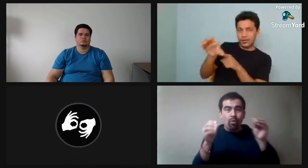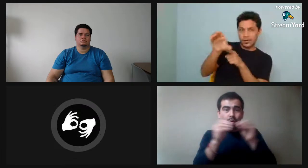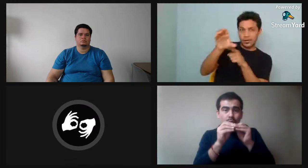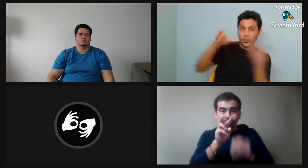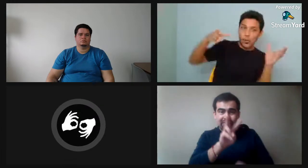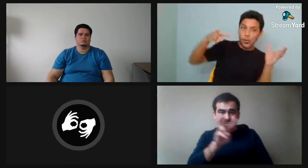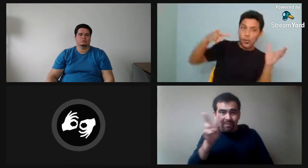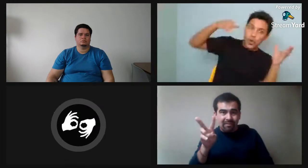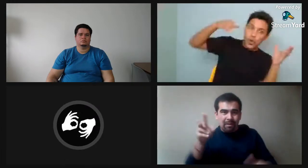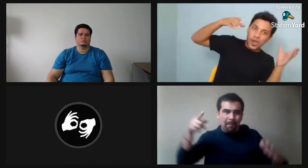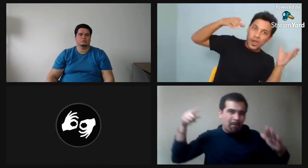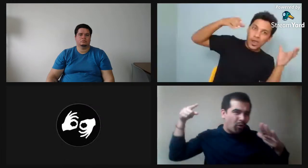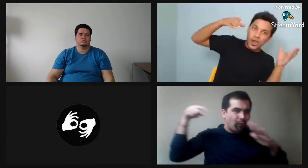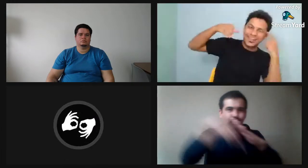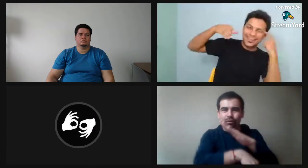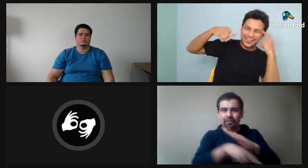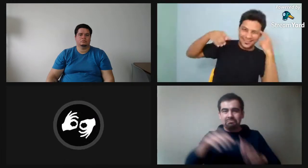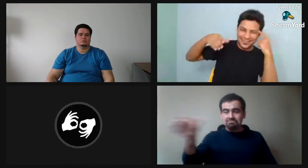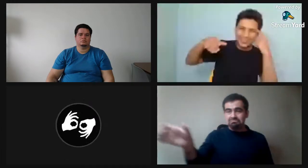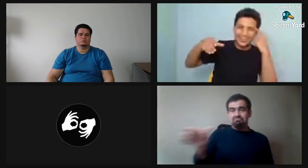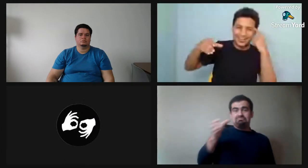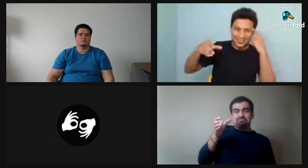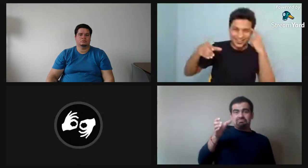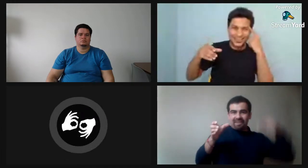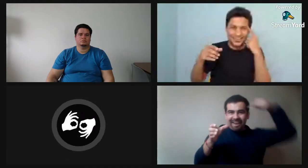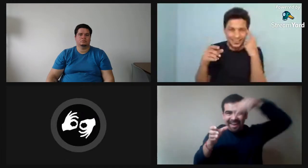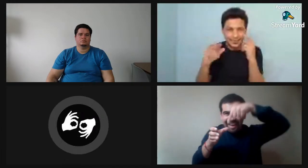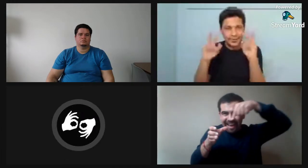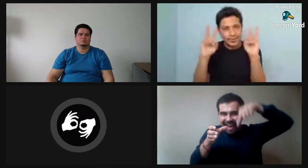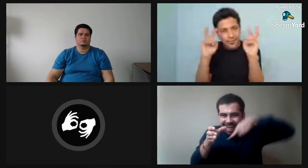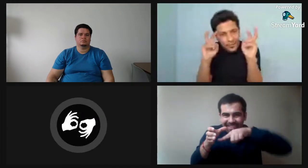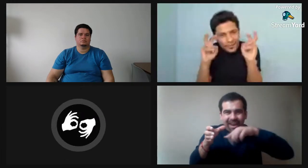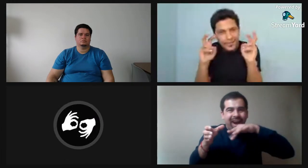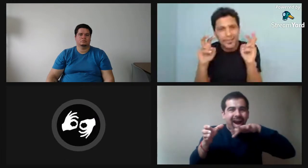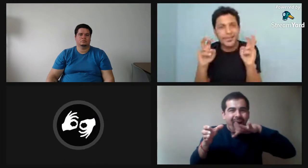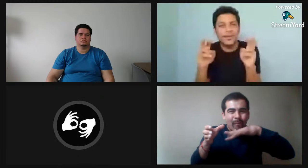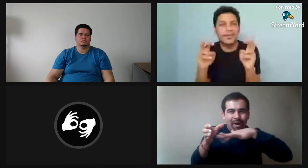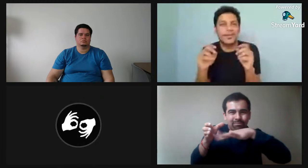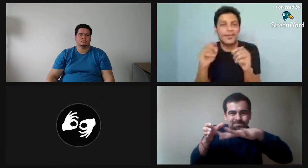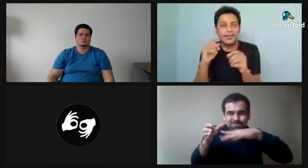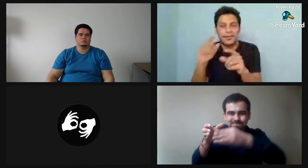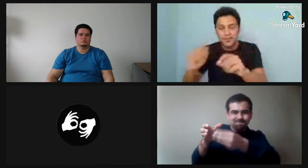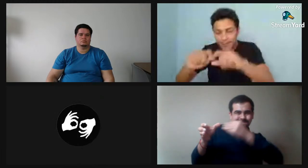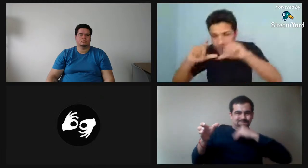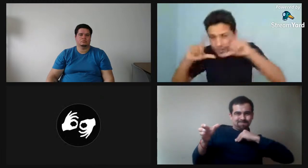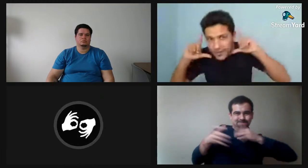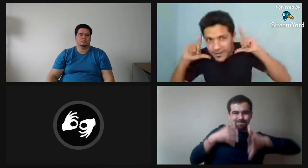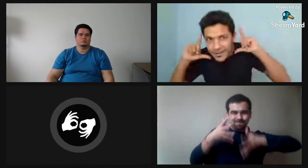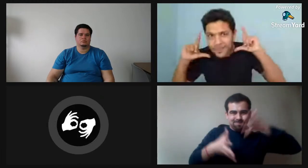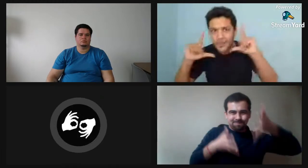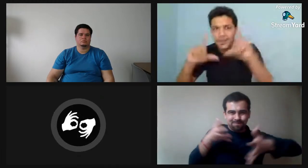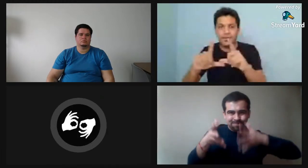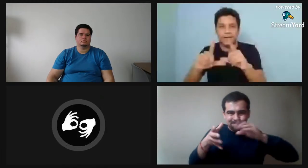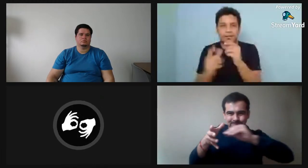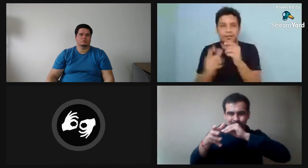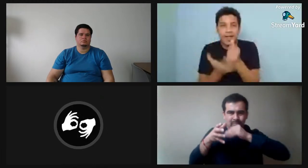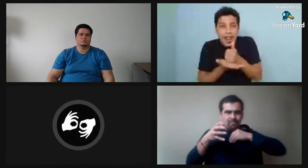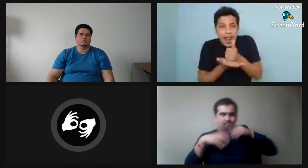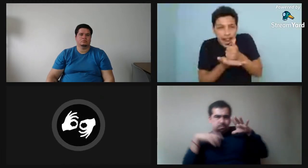estoy contenido en un vaso. O también, sí, claro, ¿cómo se mueve el agua cuando